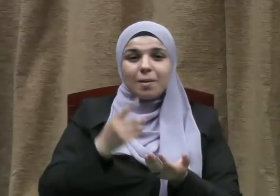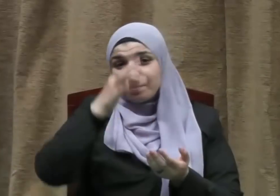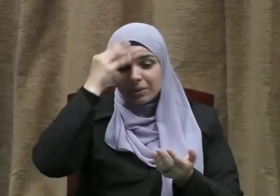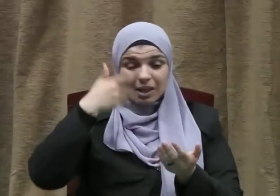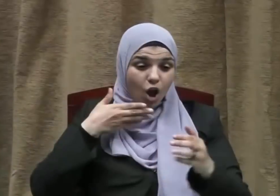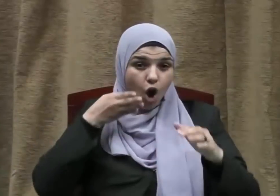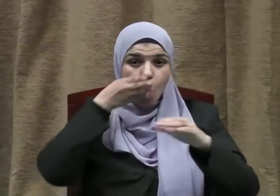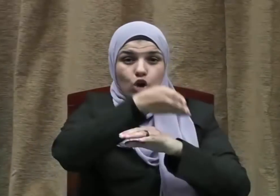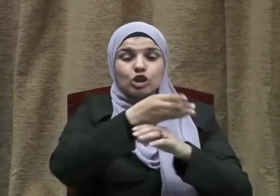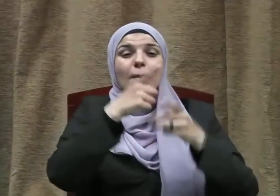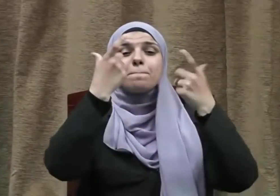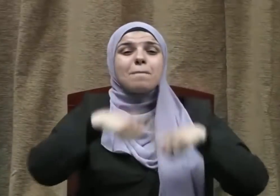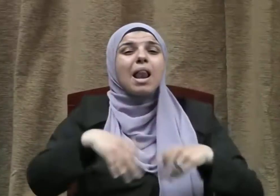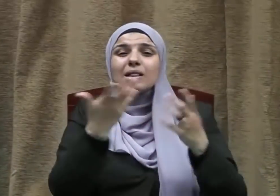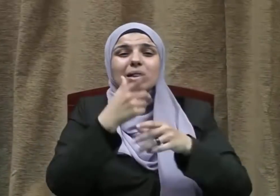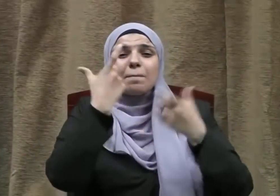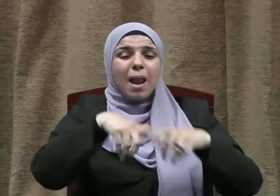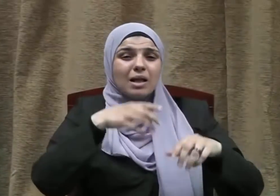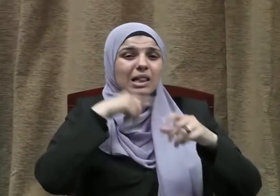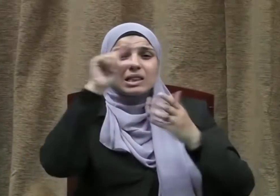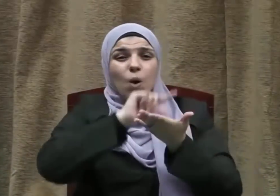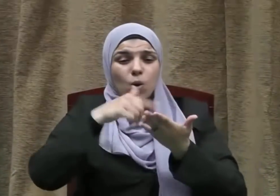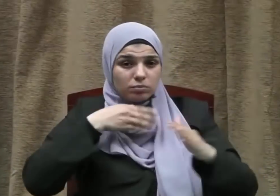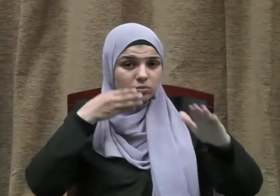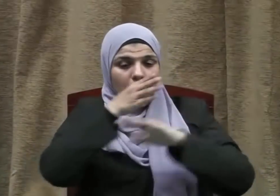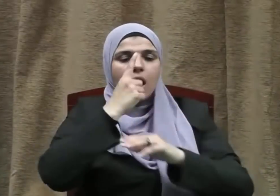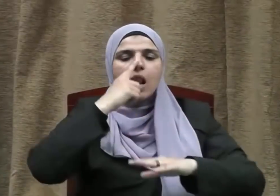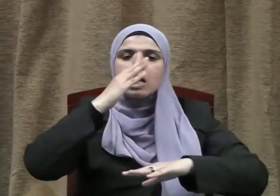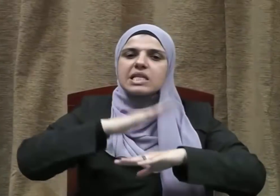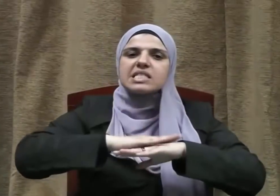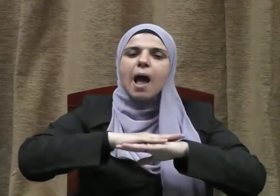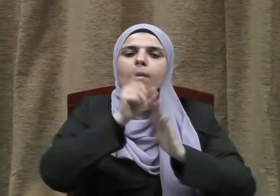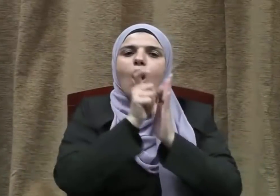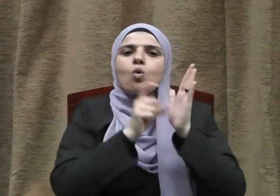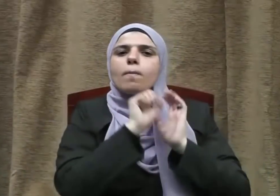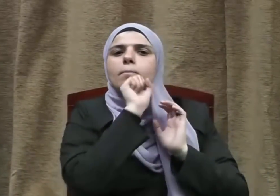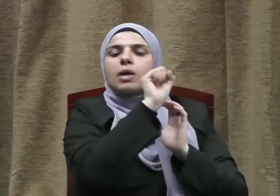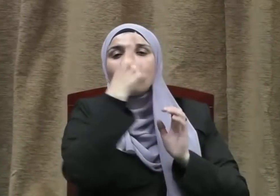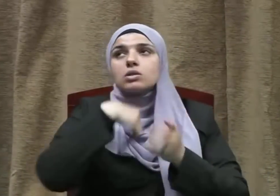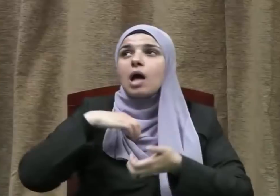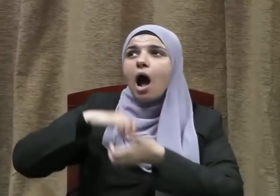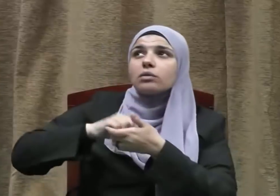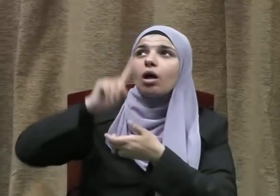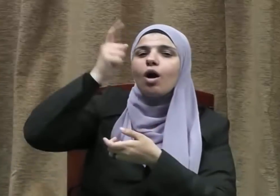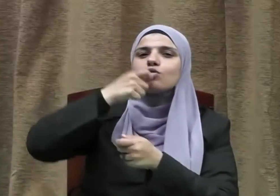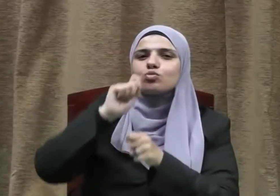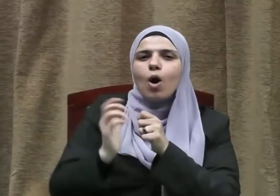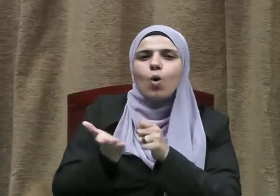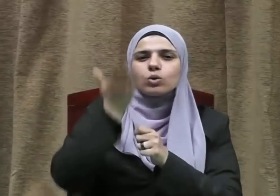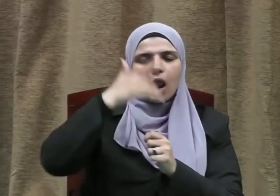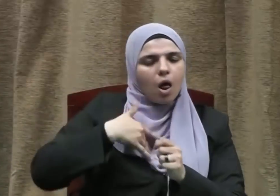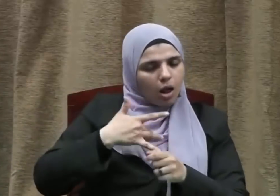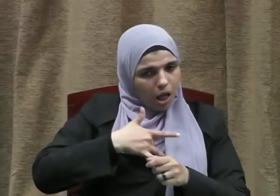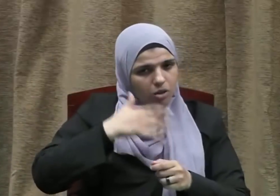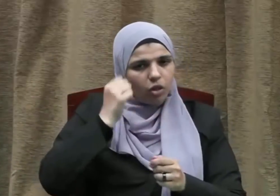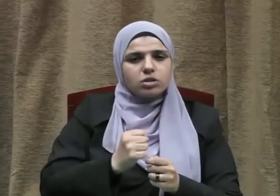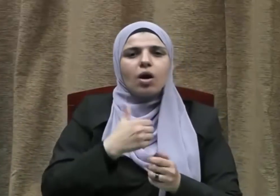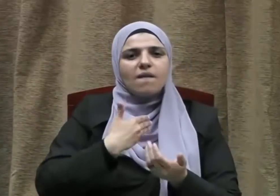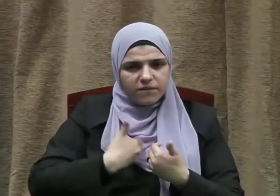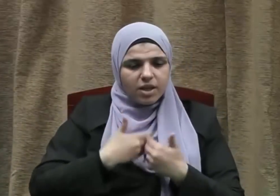فبمجرد دخوله تلك البلاد قد التزم وعاهد الله عز وجل على